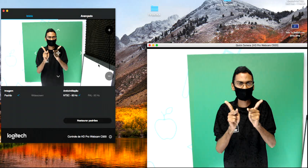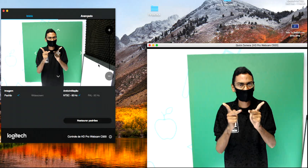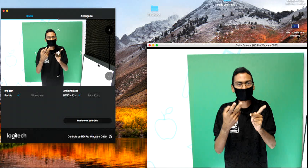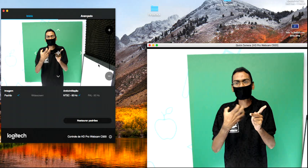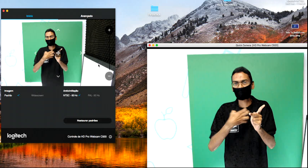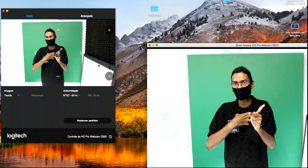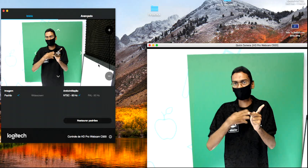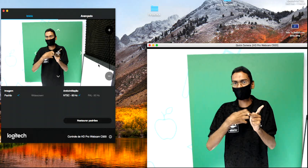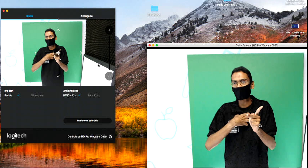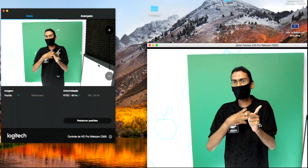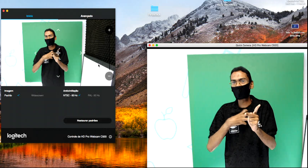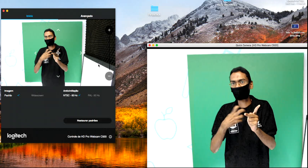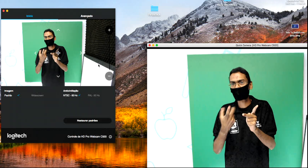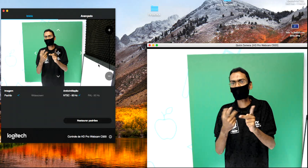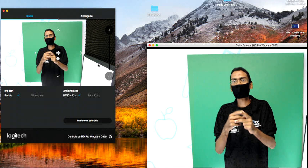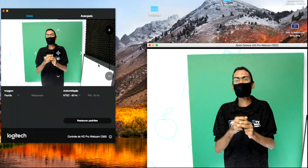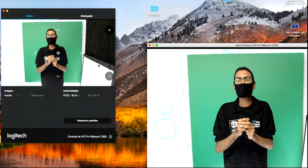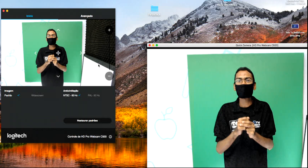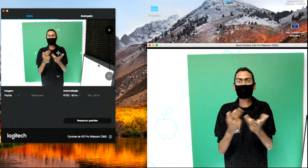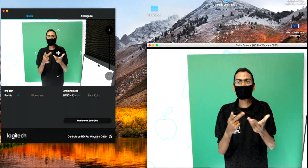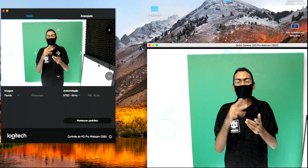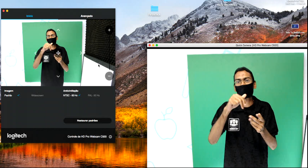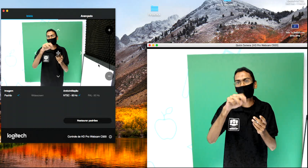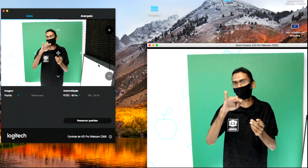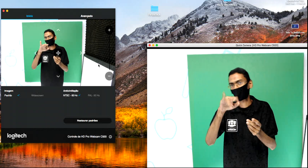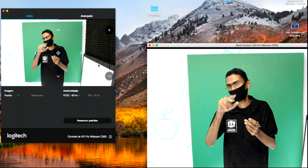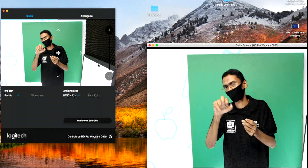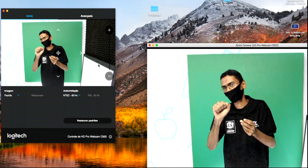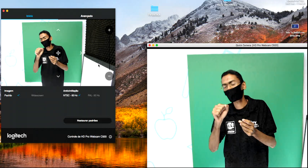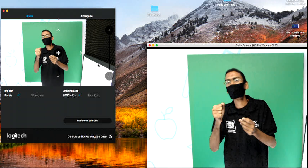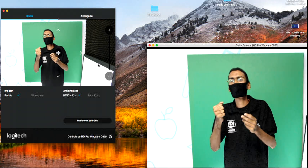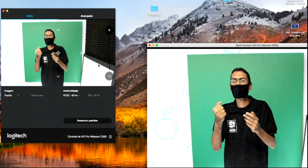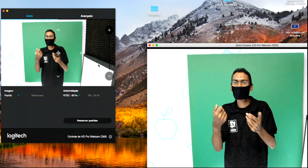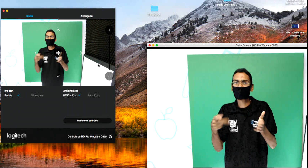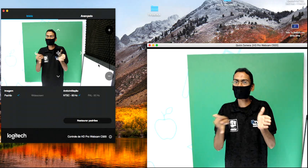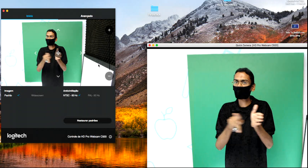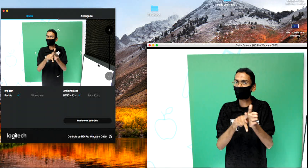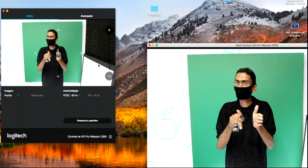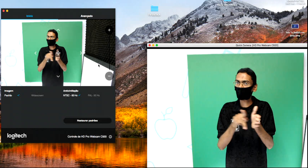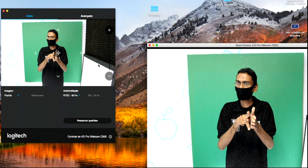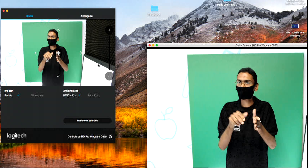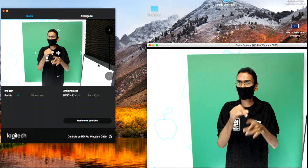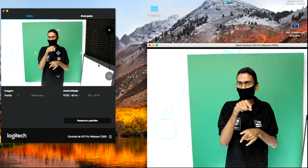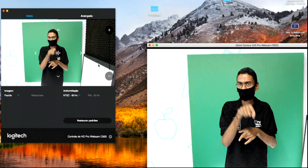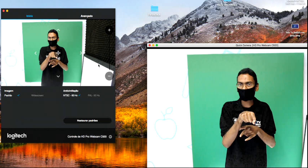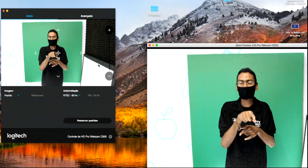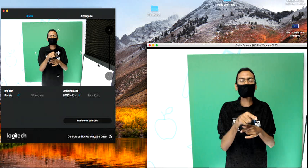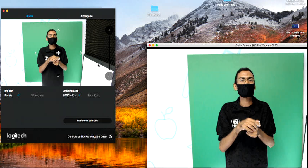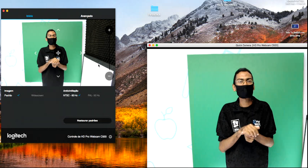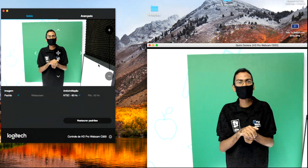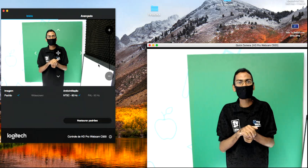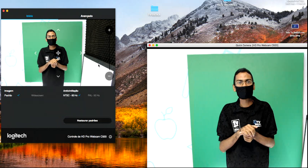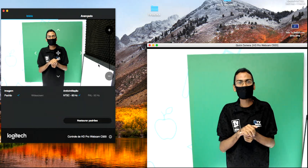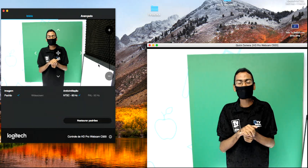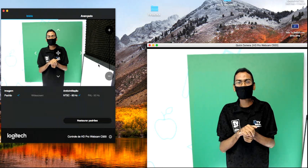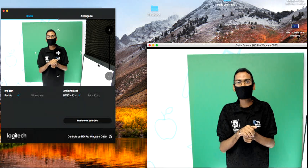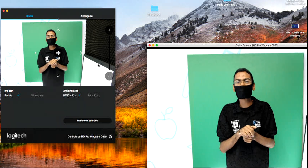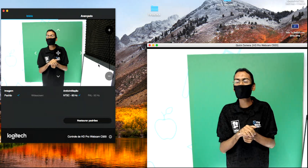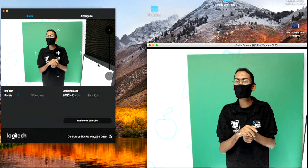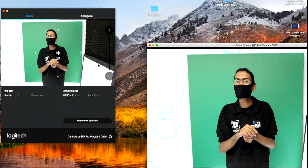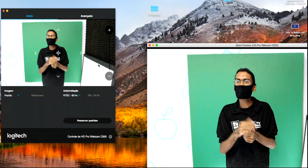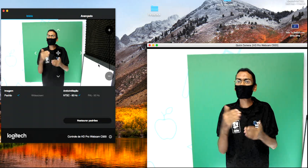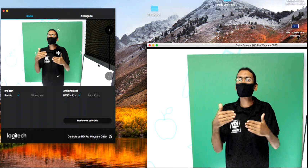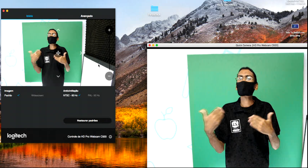manutenção e expansão patrimonial. Vamos lá. No início do século XX,